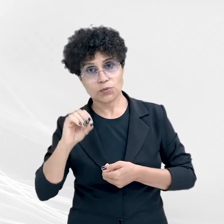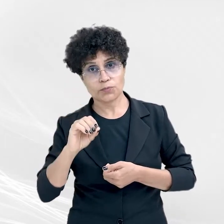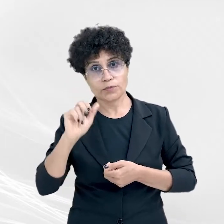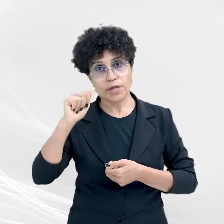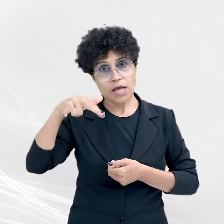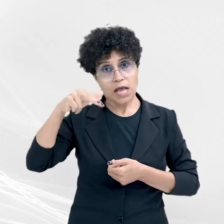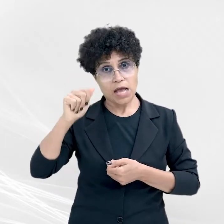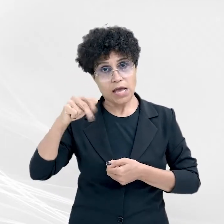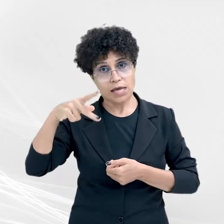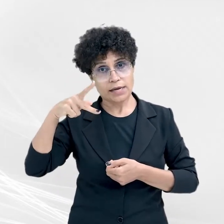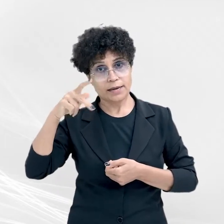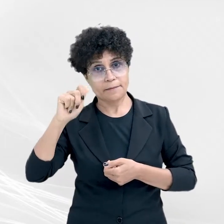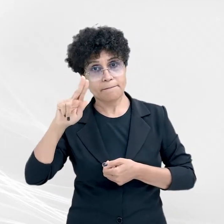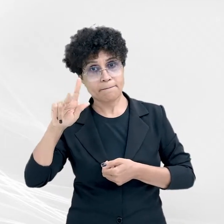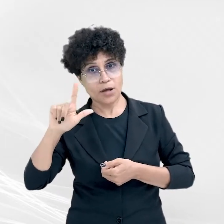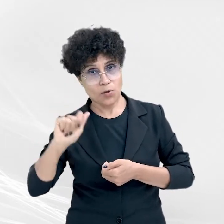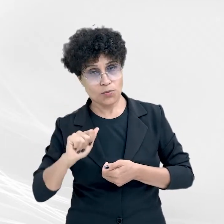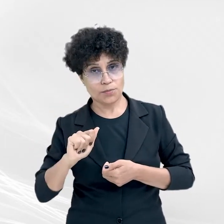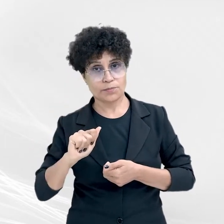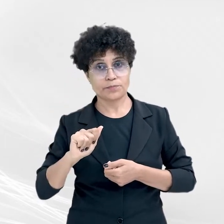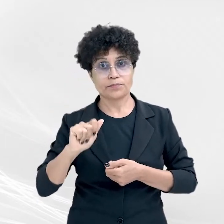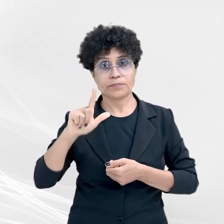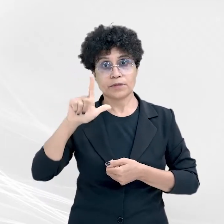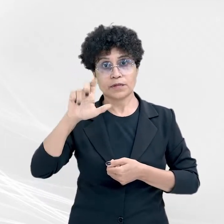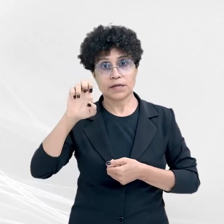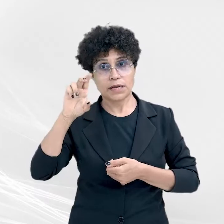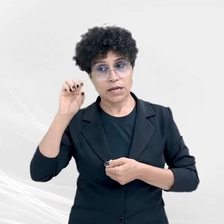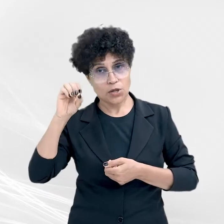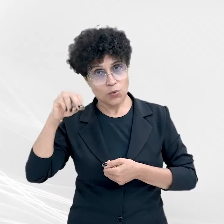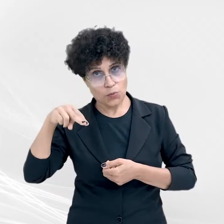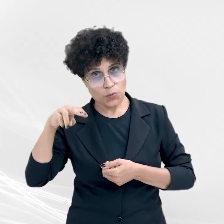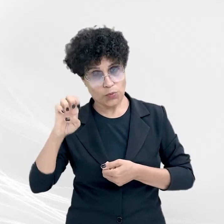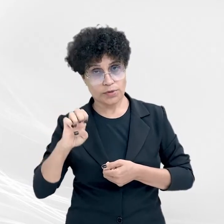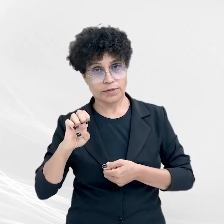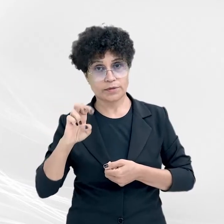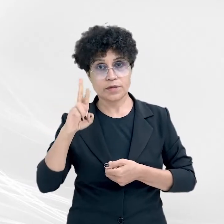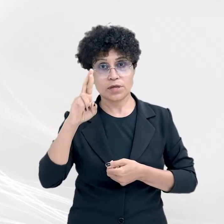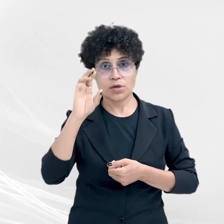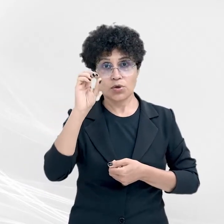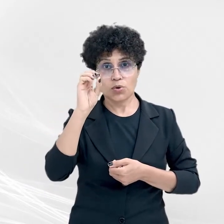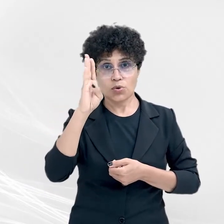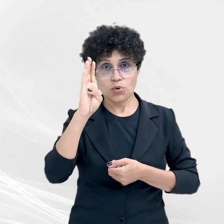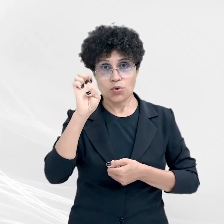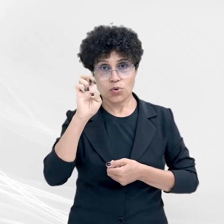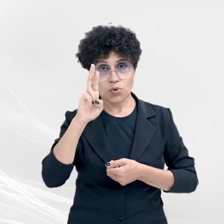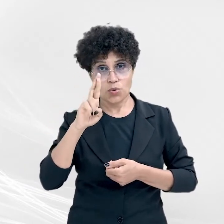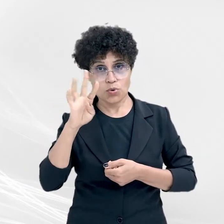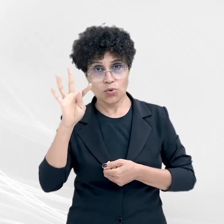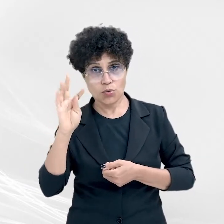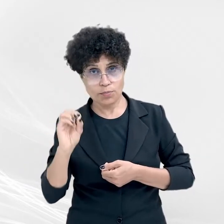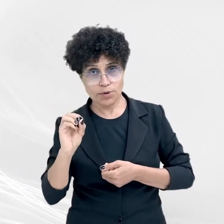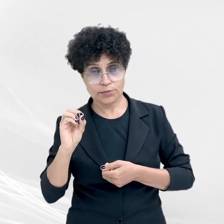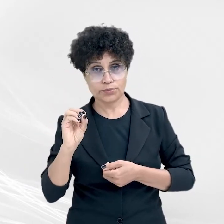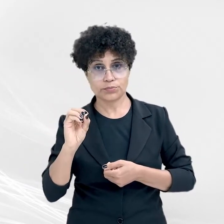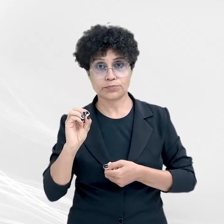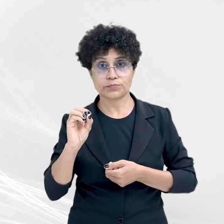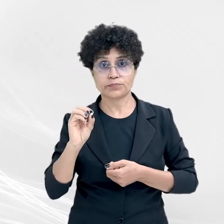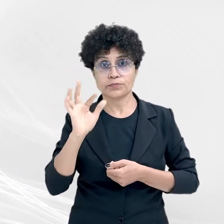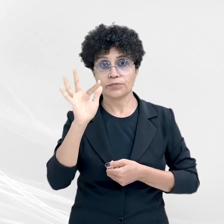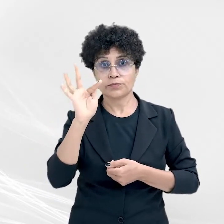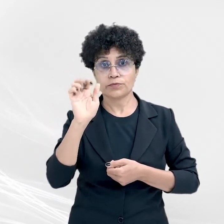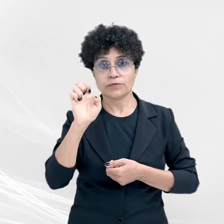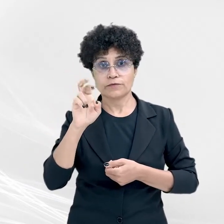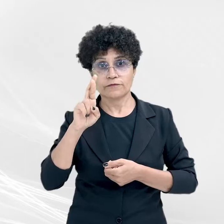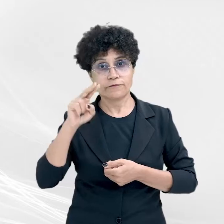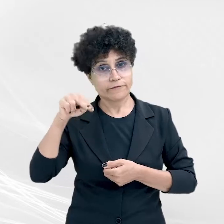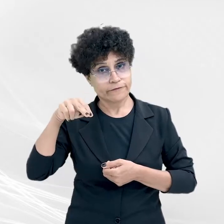Ana Paula Furlan Teixeira, Leone Carvalho Neto, Roberto Arroio Farinazio Júnior, Fernando